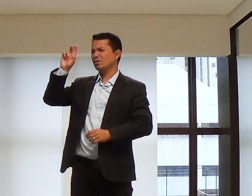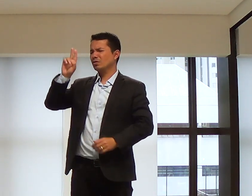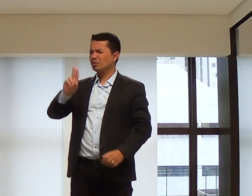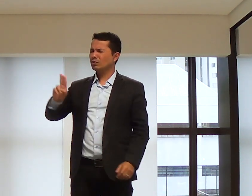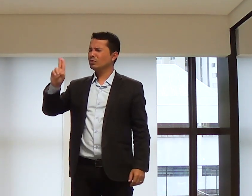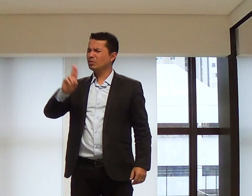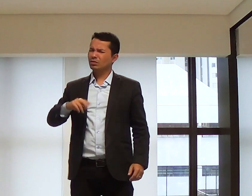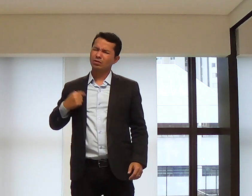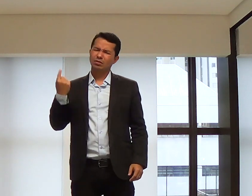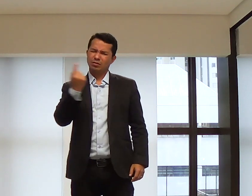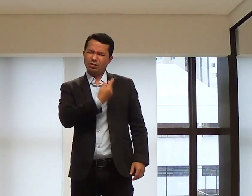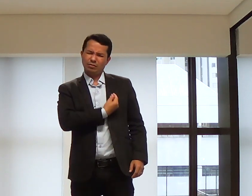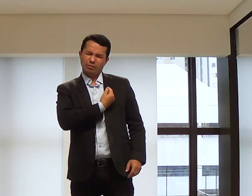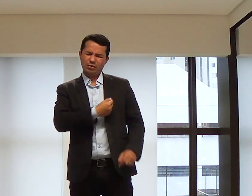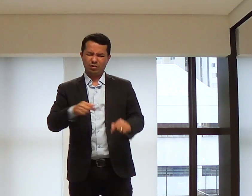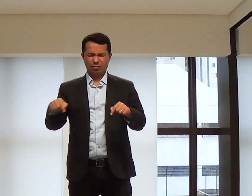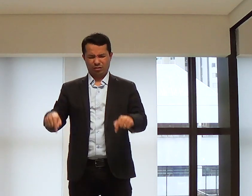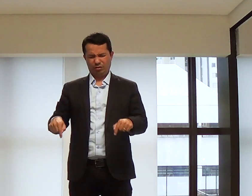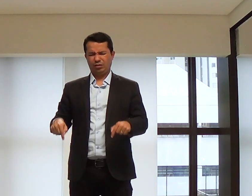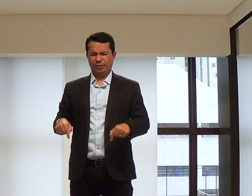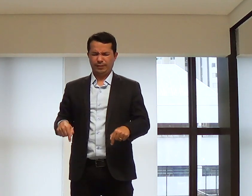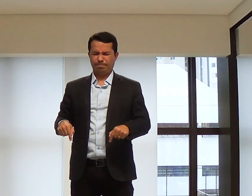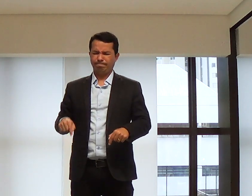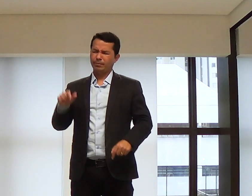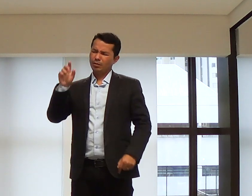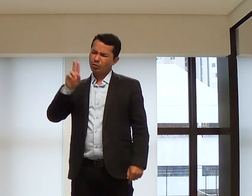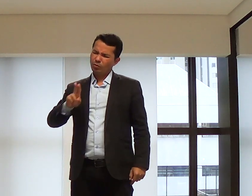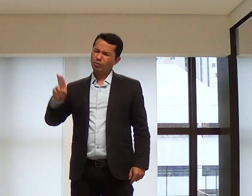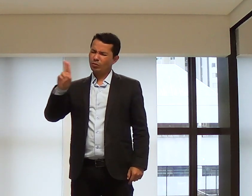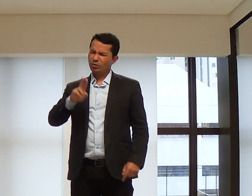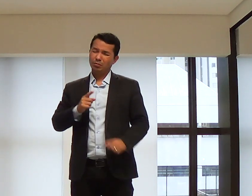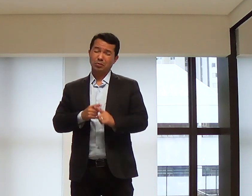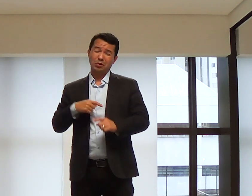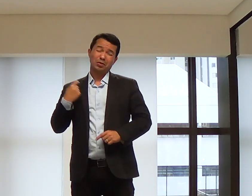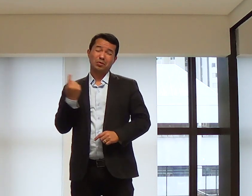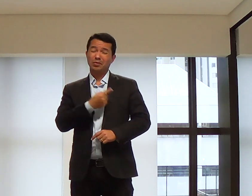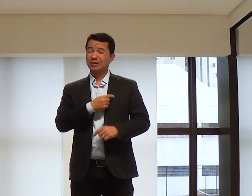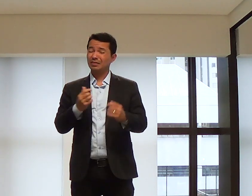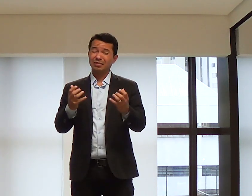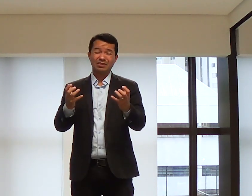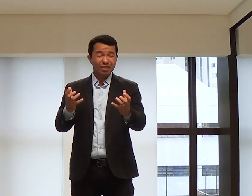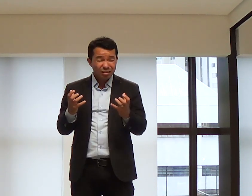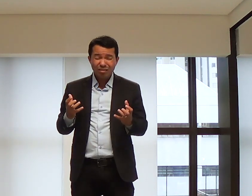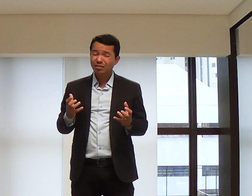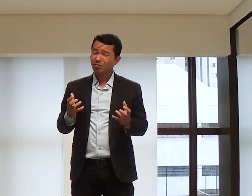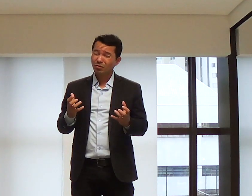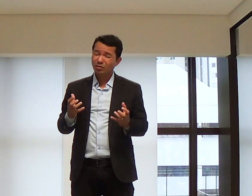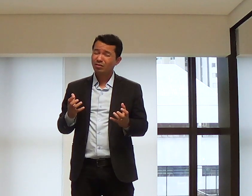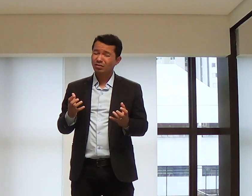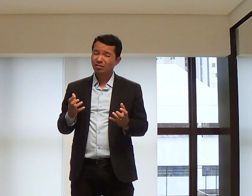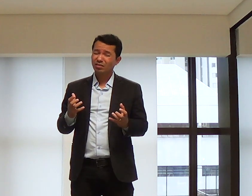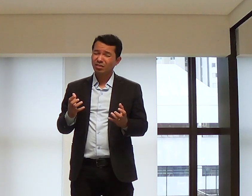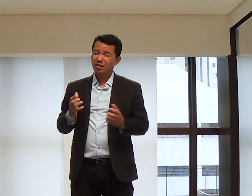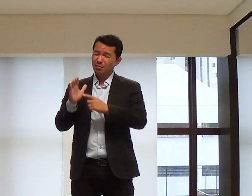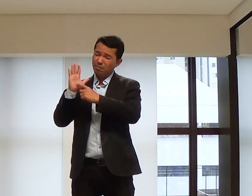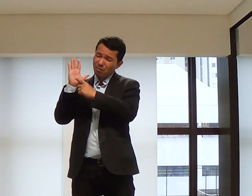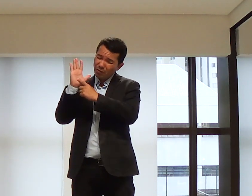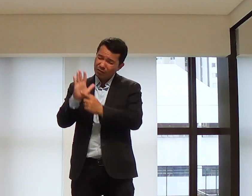Usa-nos, usa-nos, nossas vidas aqui, usa as nossas vidas. Nós queremos